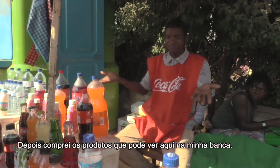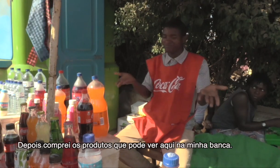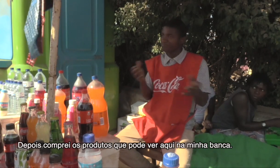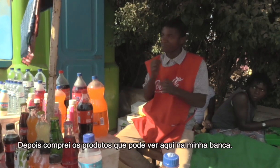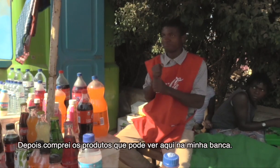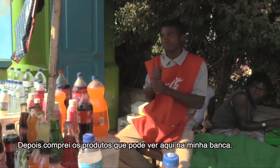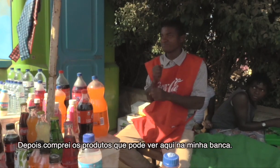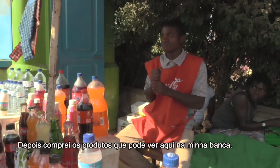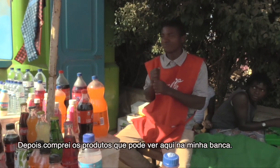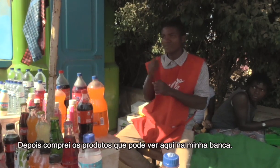pode vir aqui na minha banca.